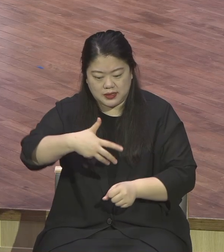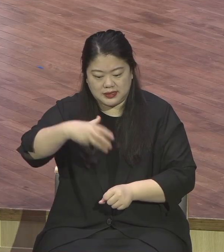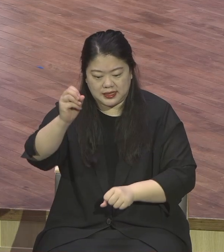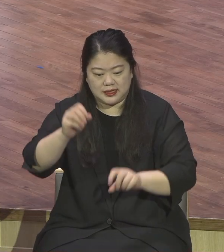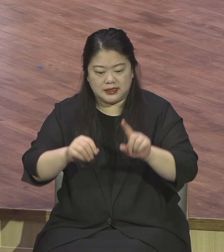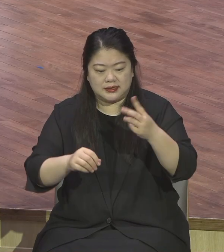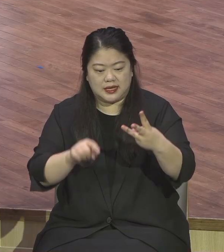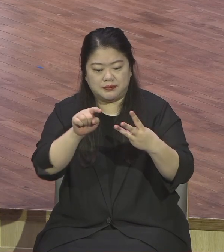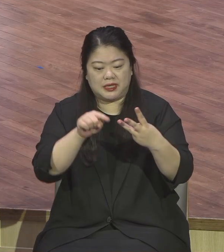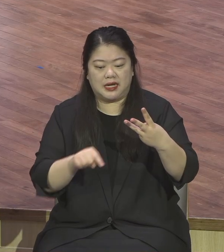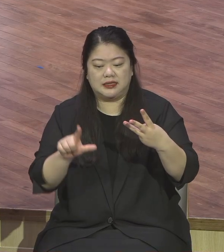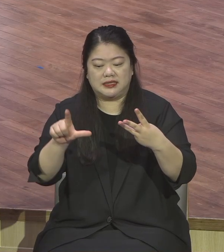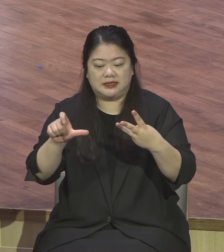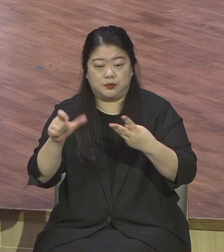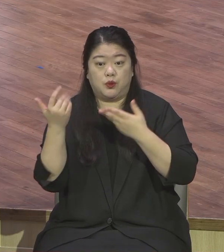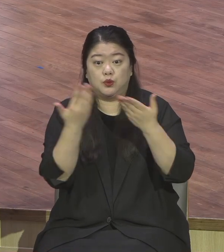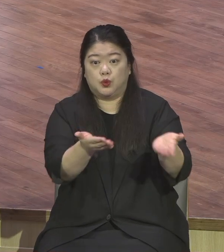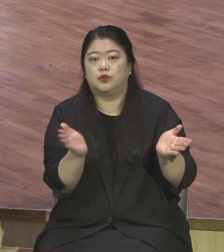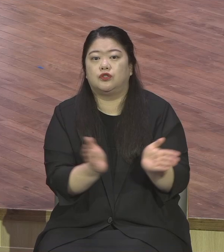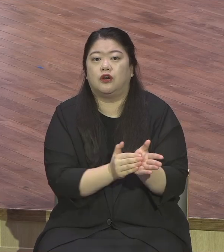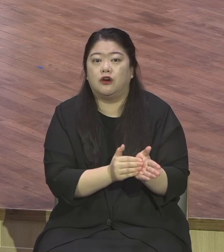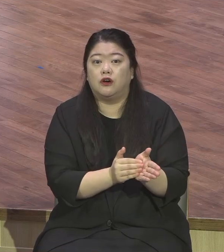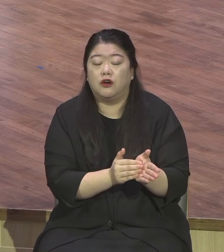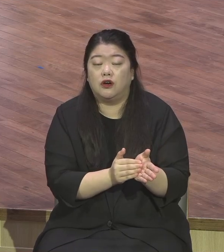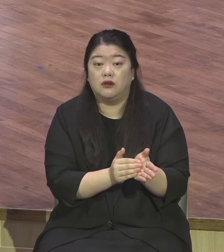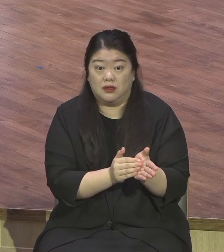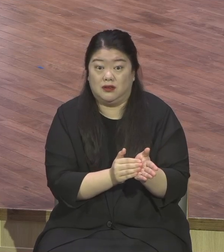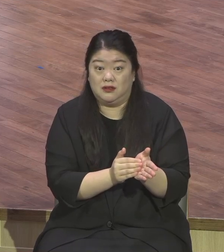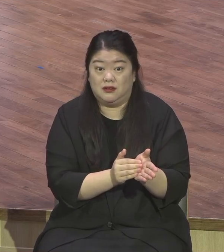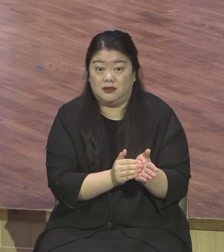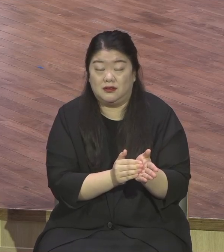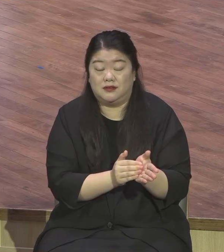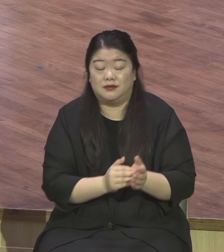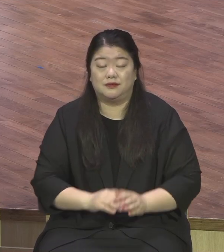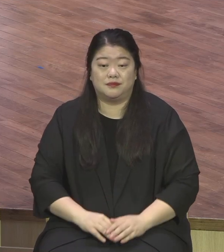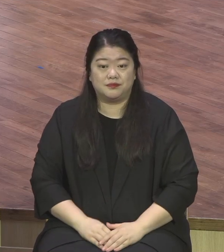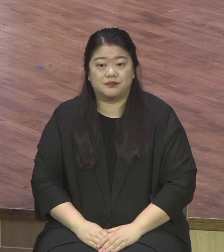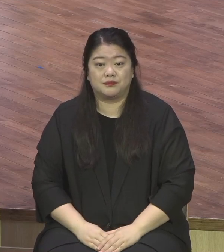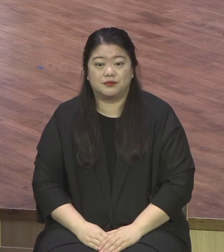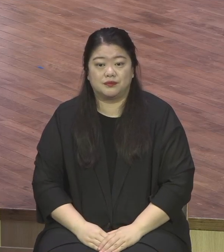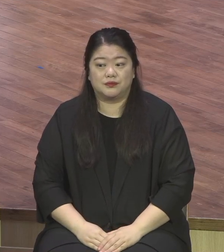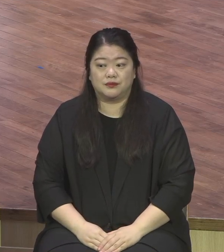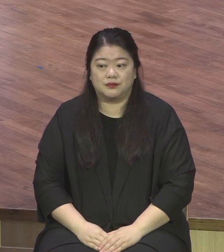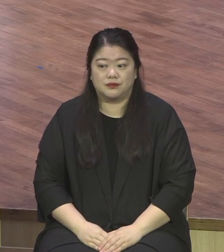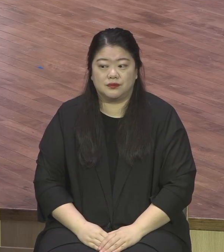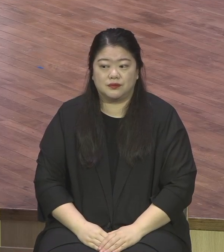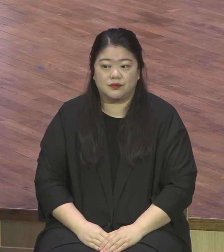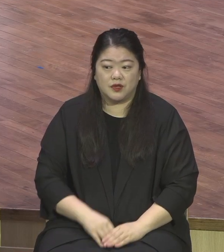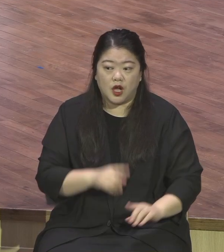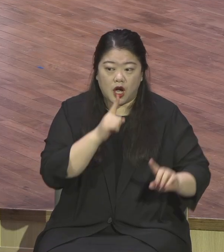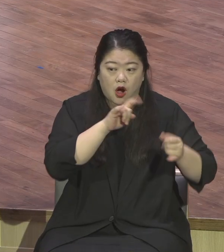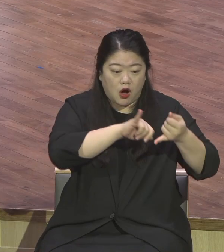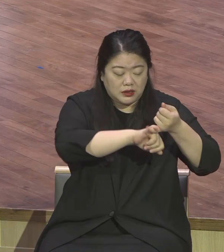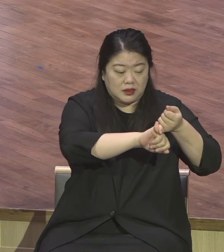회복의 은혜를 말씀하셨어요 이 회복의 은약이 있었기 때문에 우리가 지금